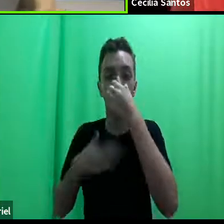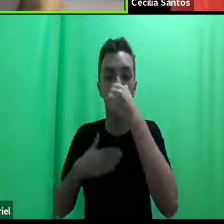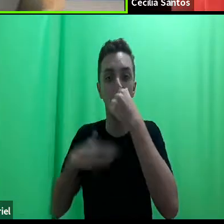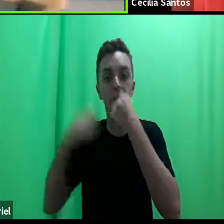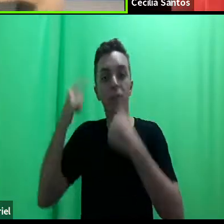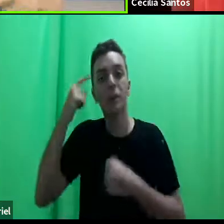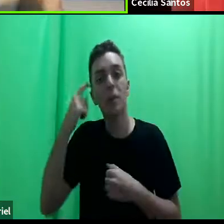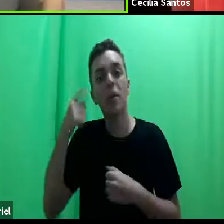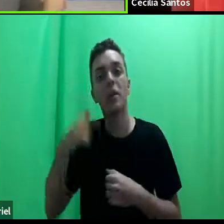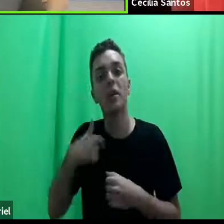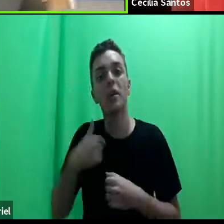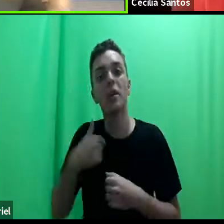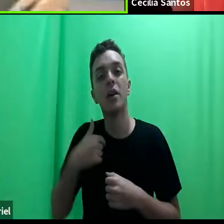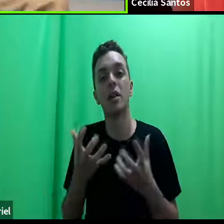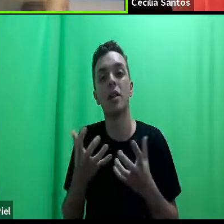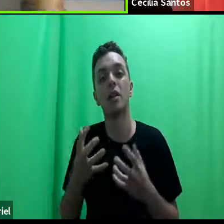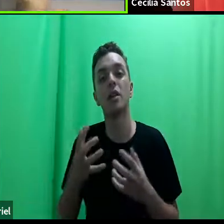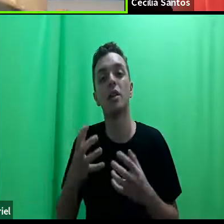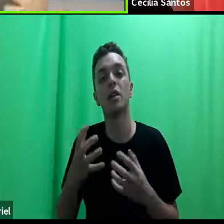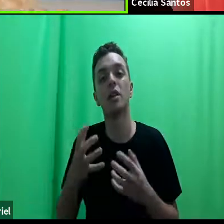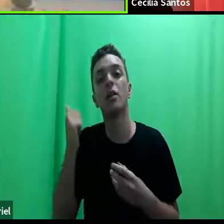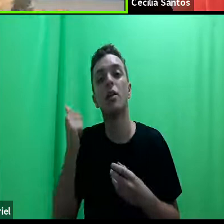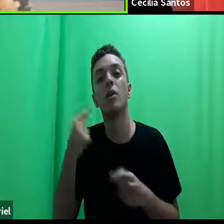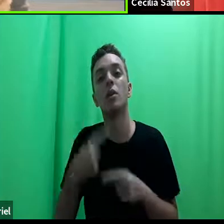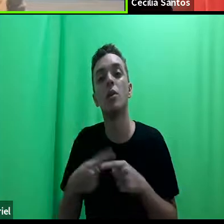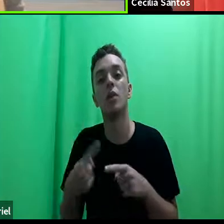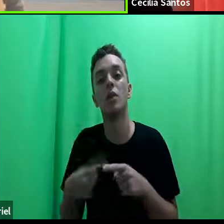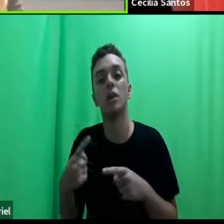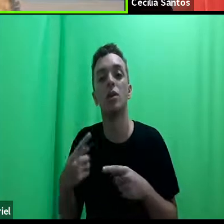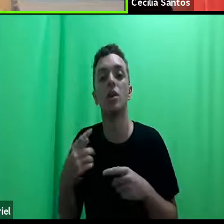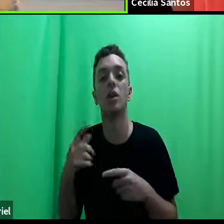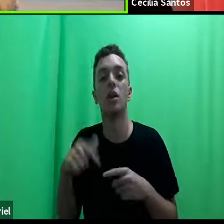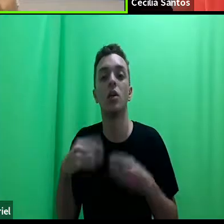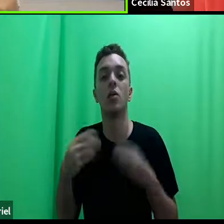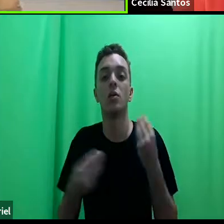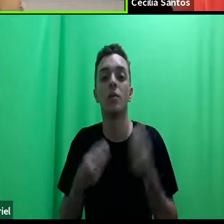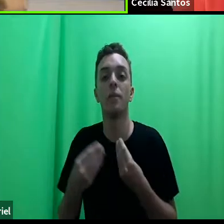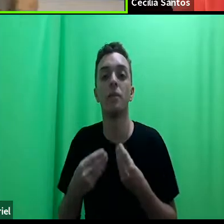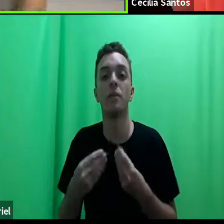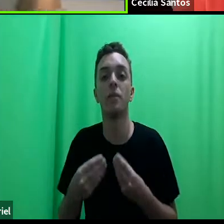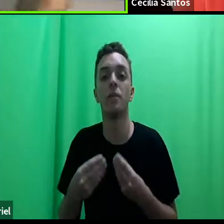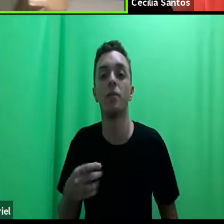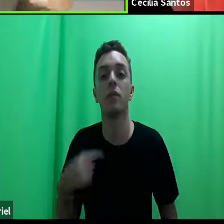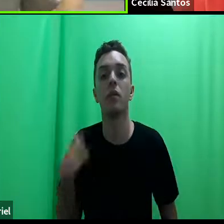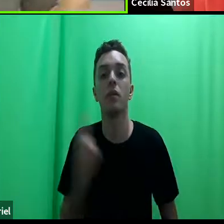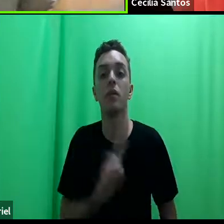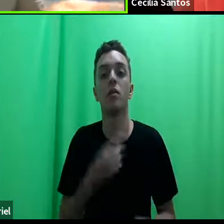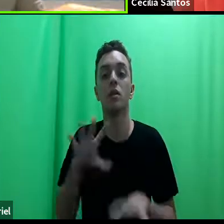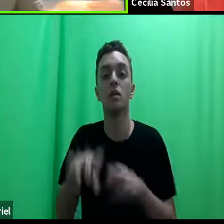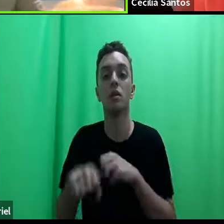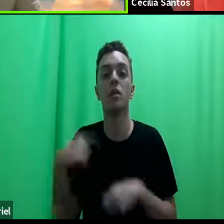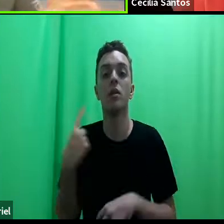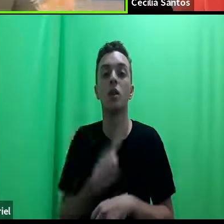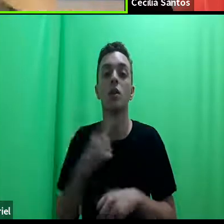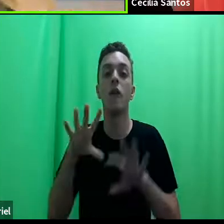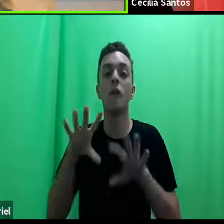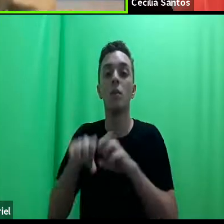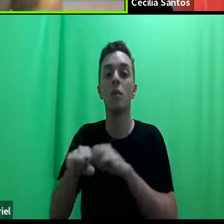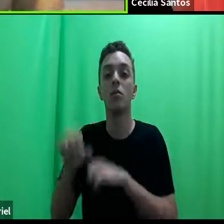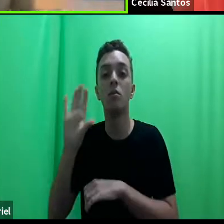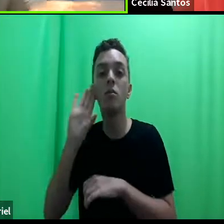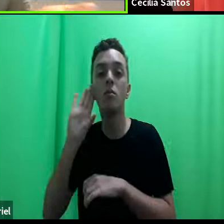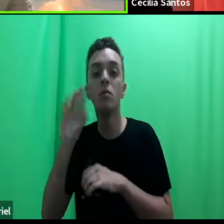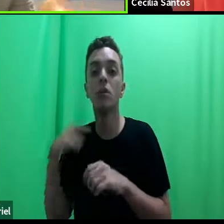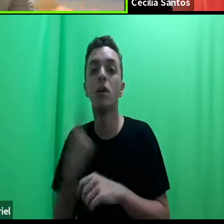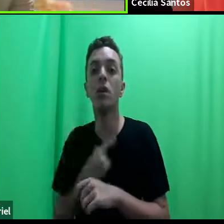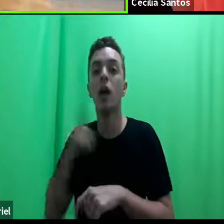arrisco e queria te ouvir um pouquinho sobre isso e é uma coisa que a gente conversa muito nas formações da clínica que a gente não é formado para ouvir o outro, a gente é formado